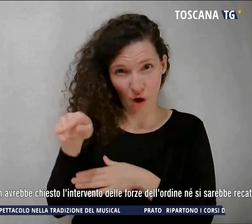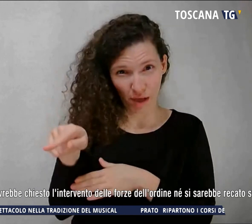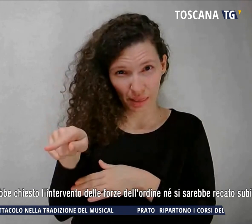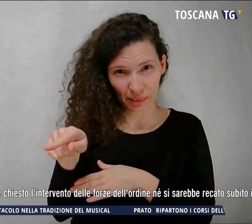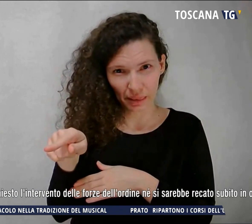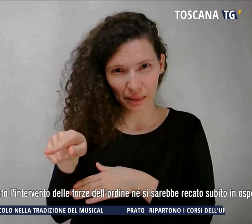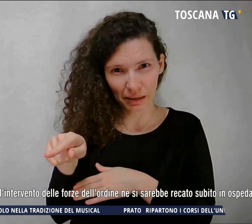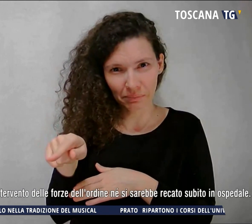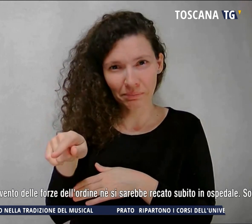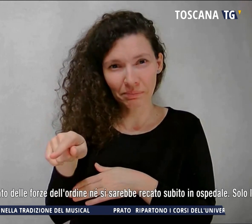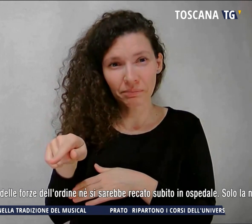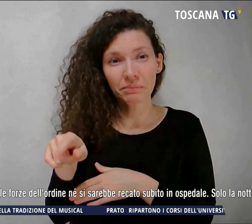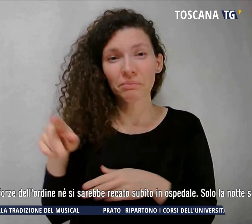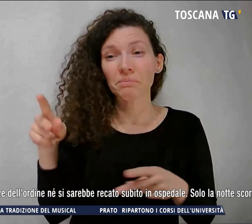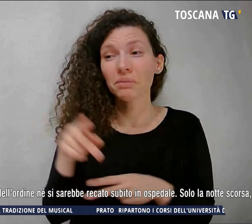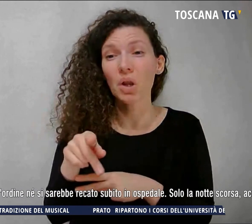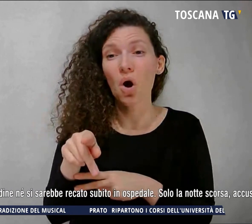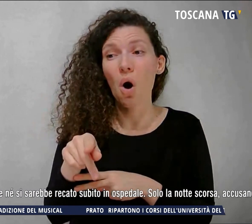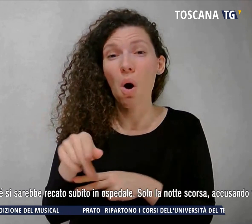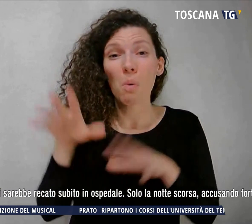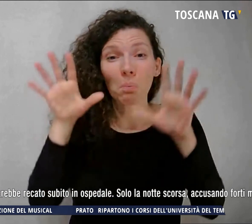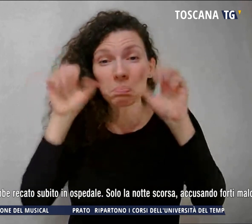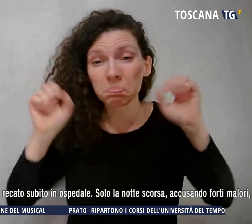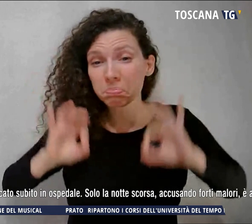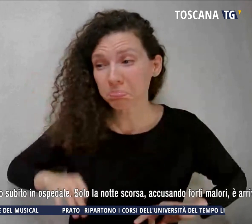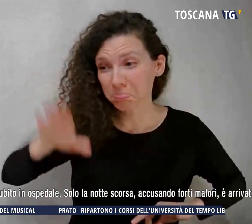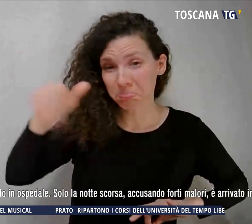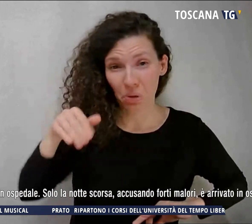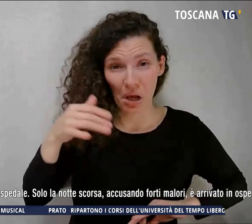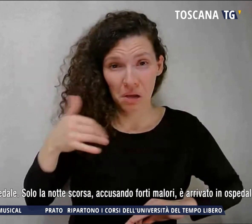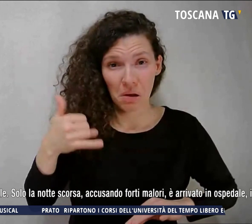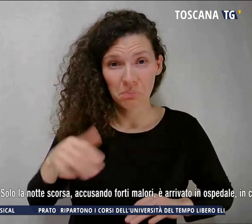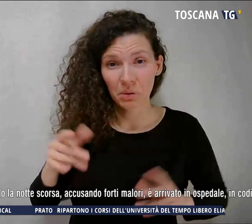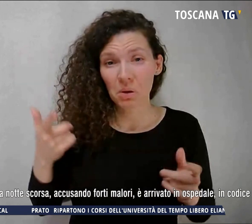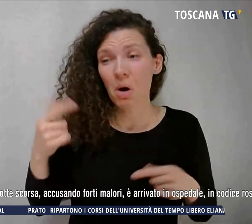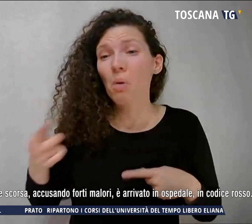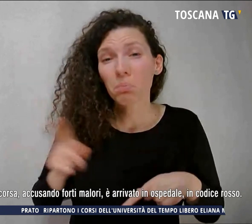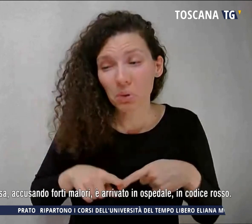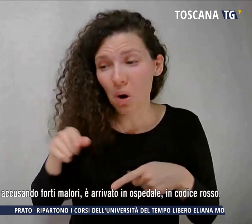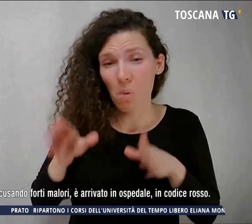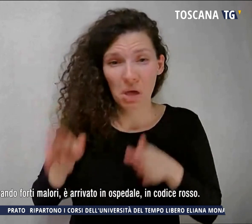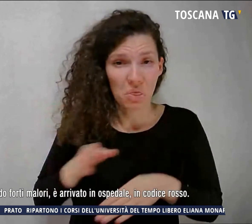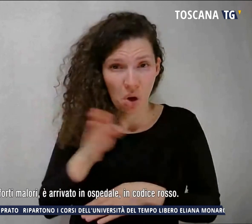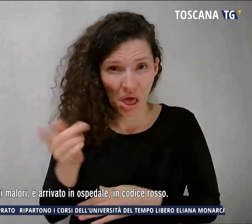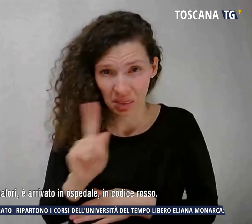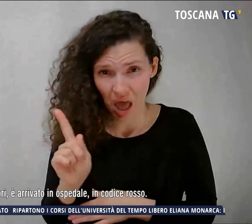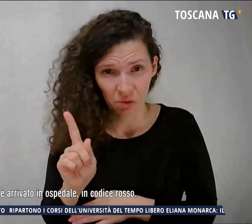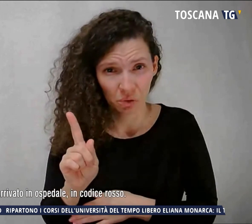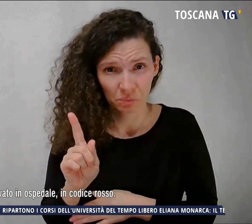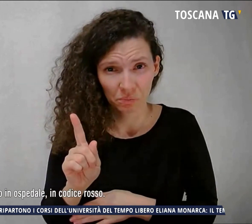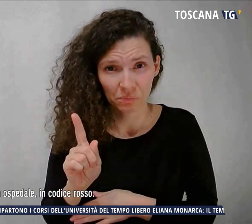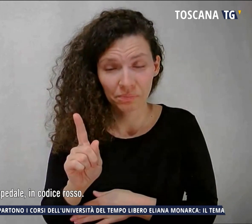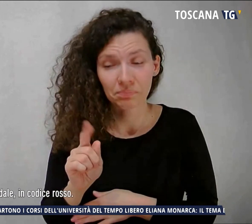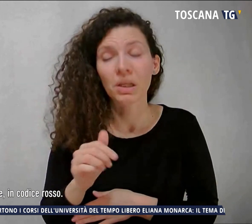'intervento delle forze dell'ordine e nemmeno appunto si sarebbe recato subito in ospedale. Solamente la scorsa